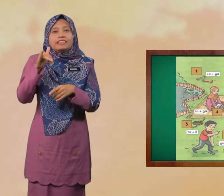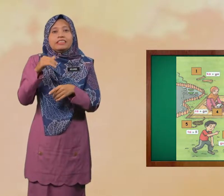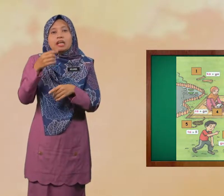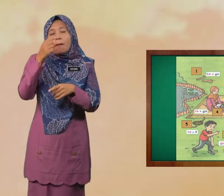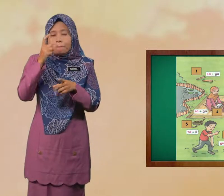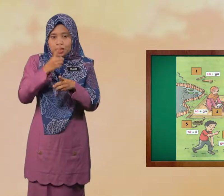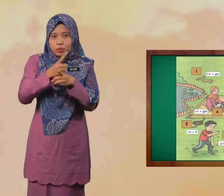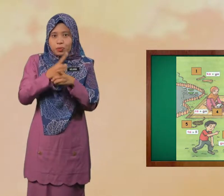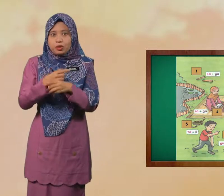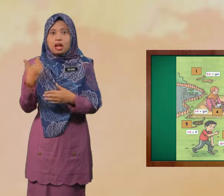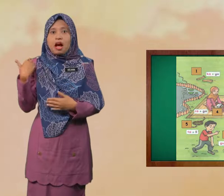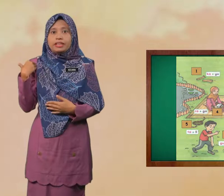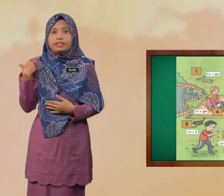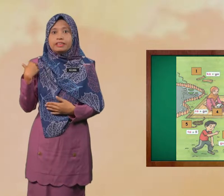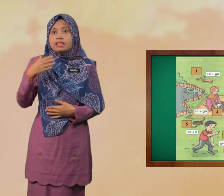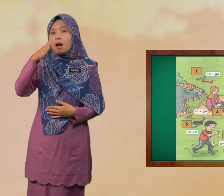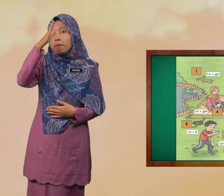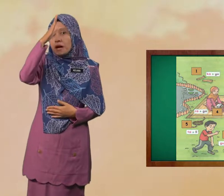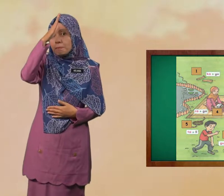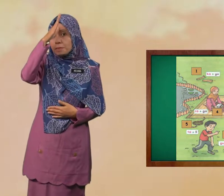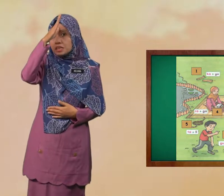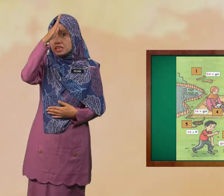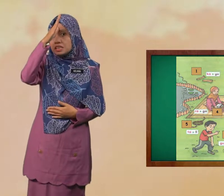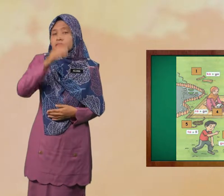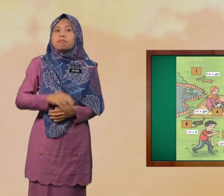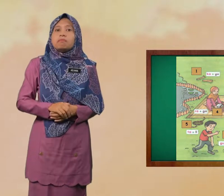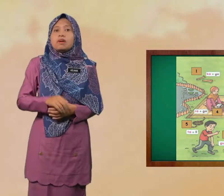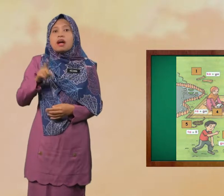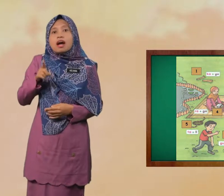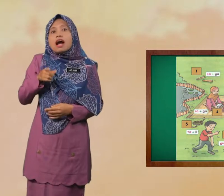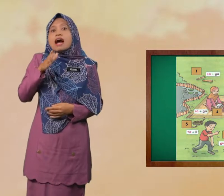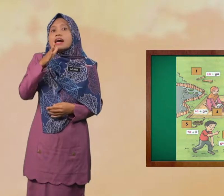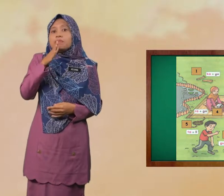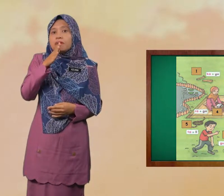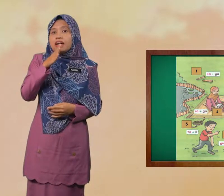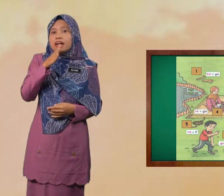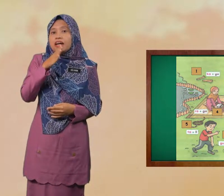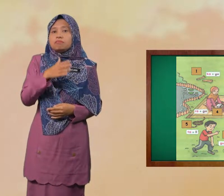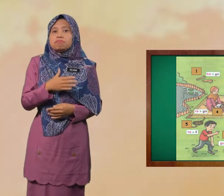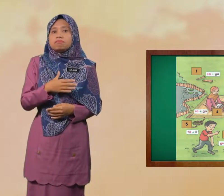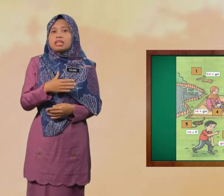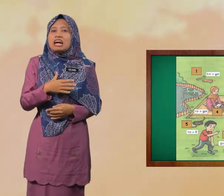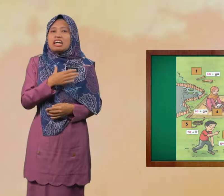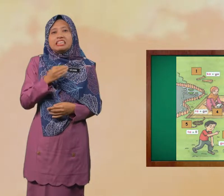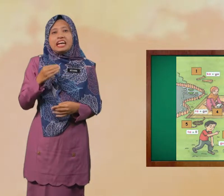Betul Ada Bapa Emak Dan